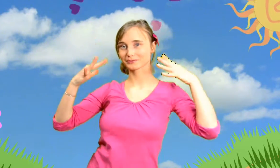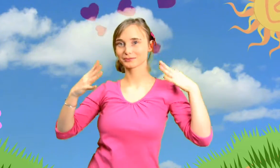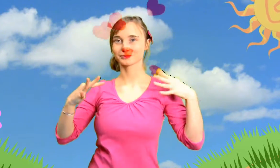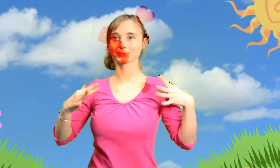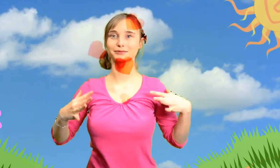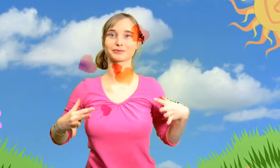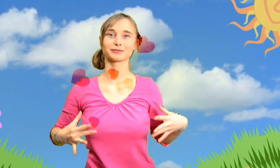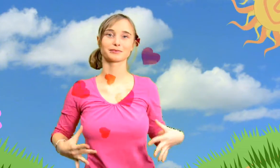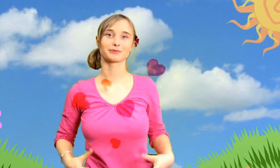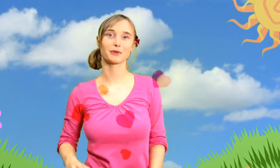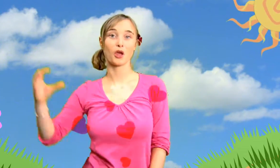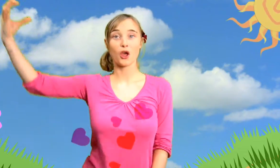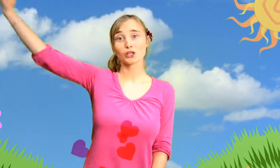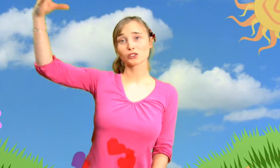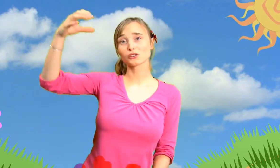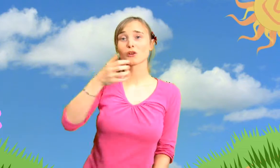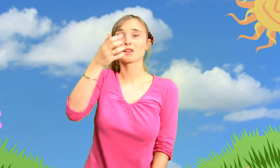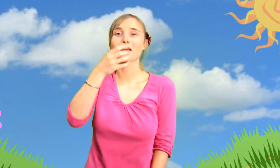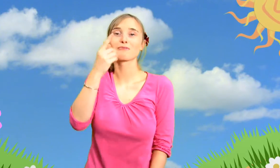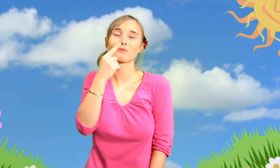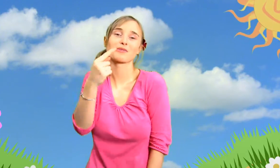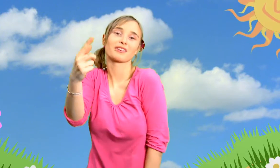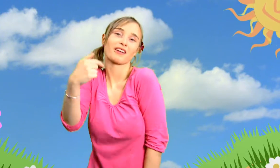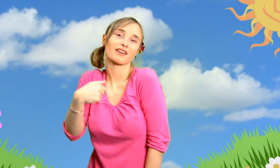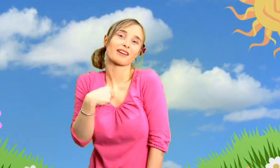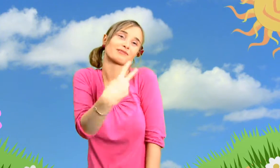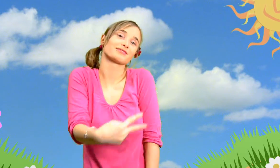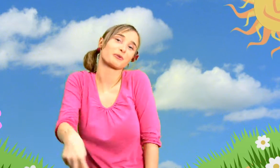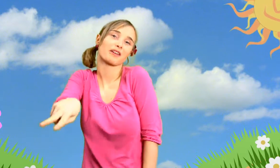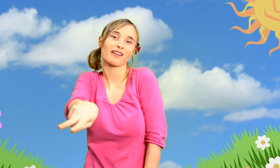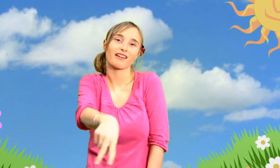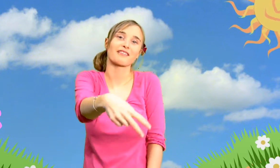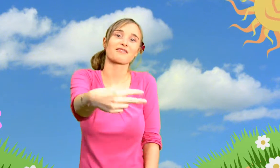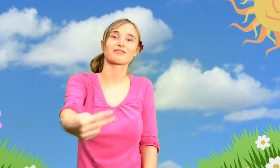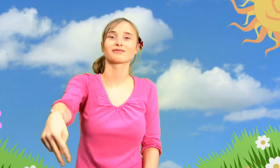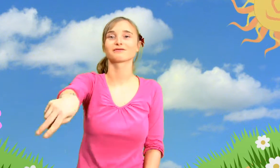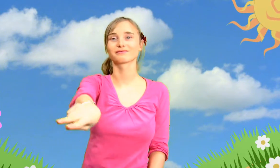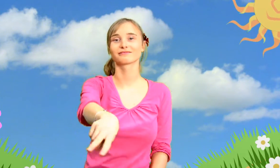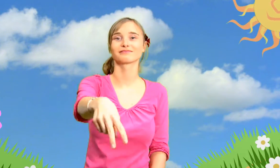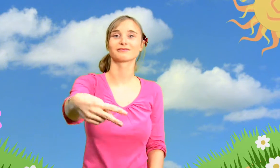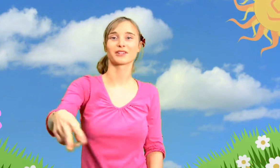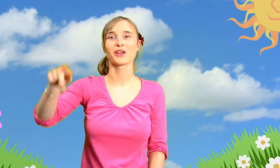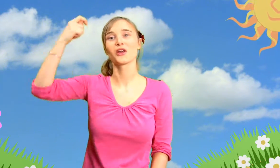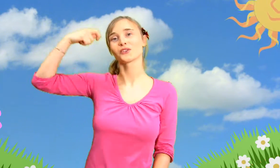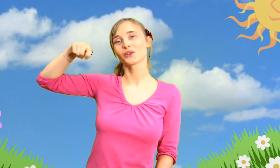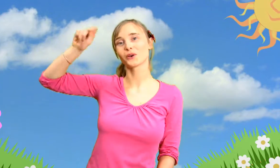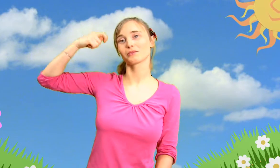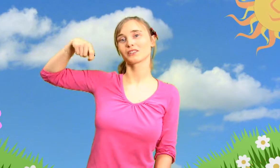m'n bad vol liefde duik Ik ga zweven door de zon en door de bloemen die ik ruik Tobi